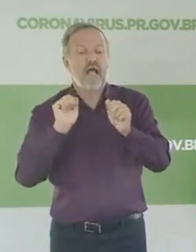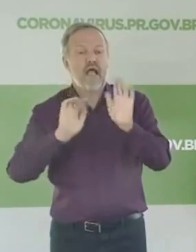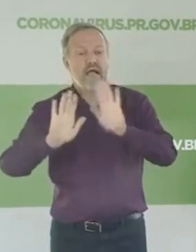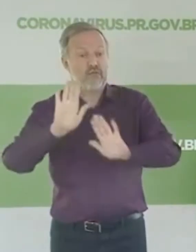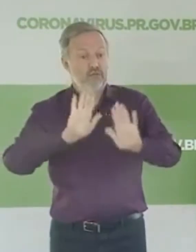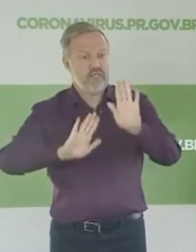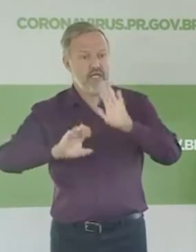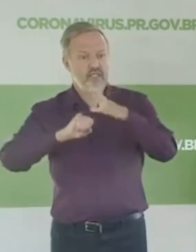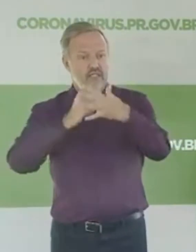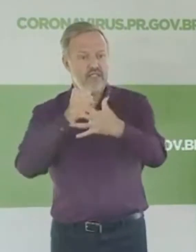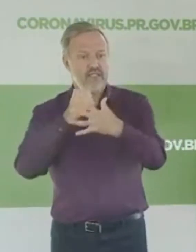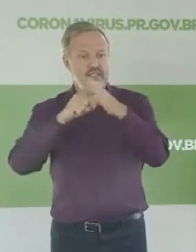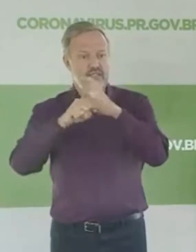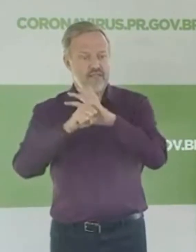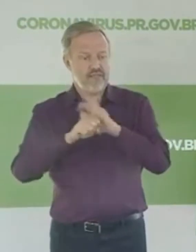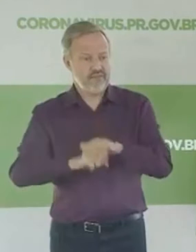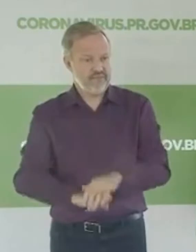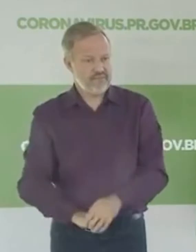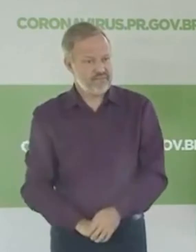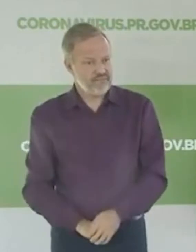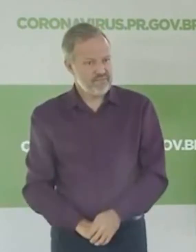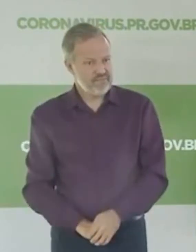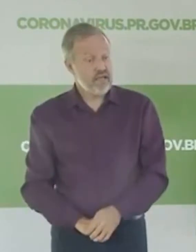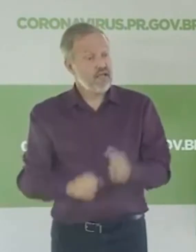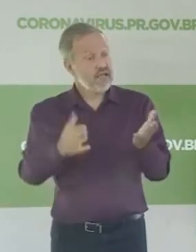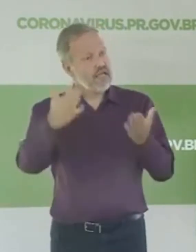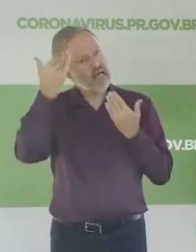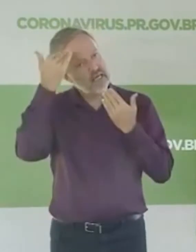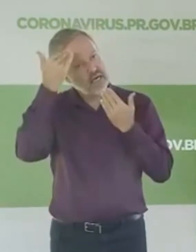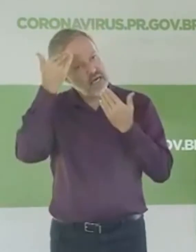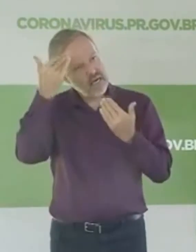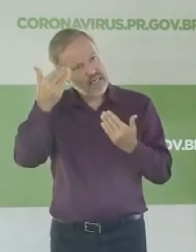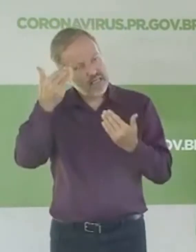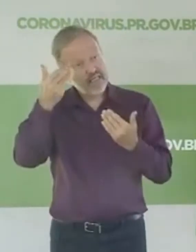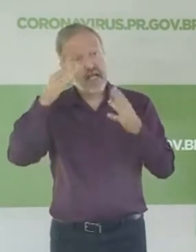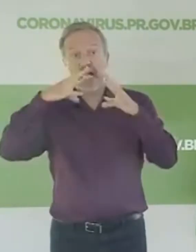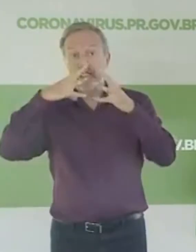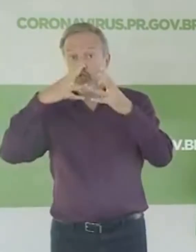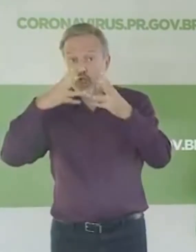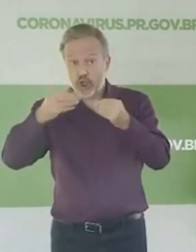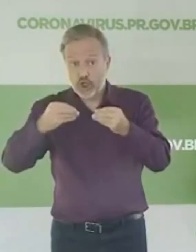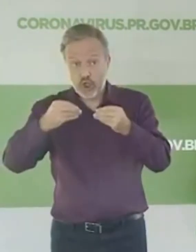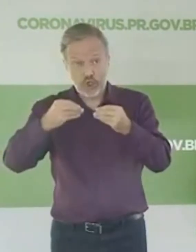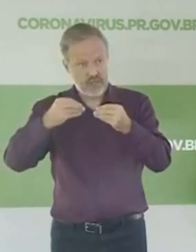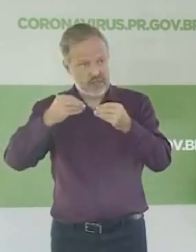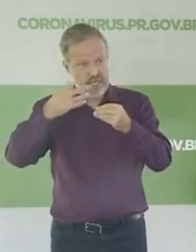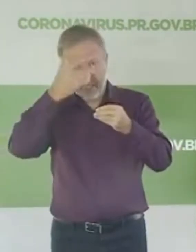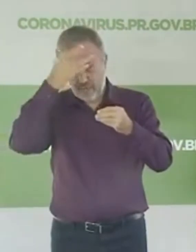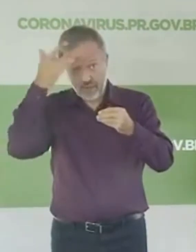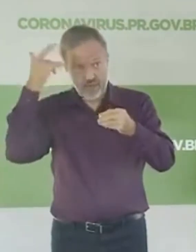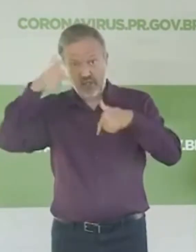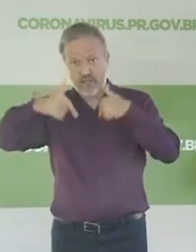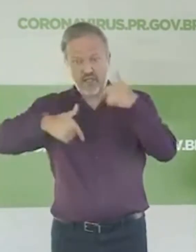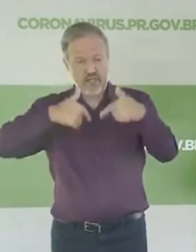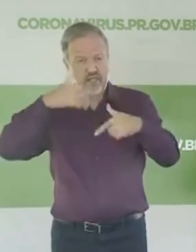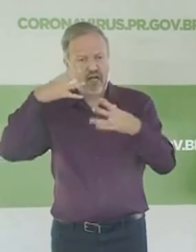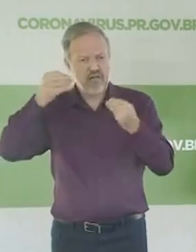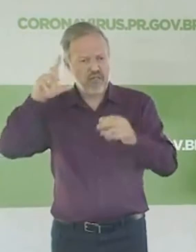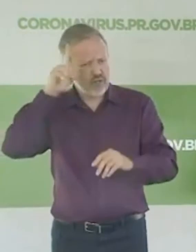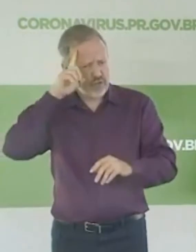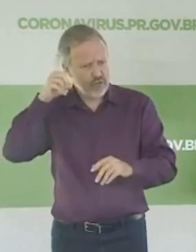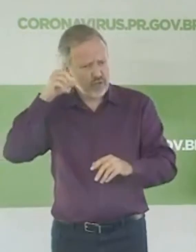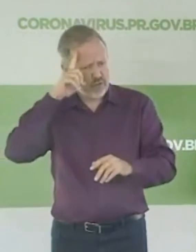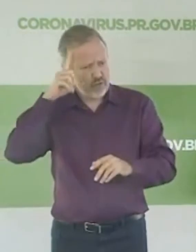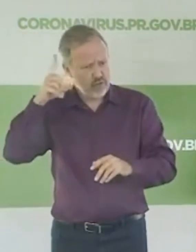a todos que têm participado, agradecer muito aos nossos servidores que têm colaborado todos os dias, em especial